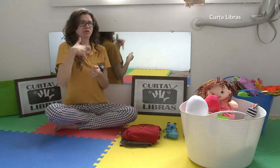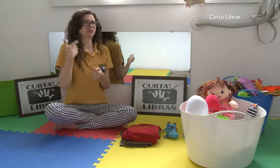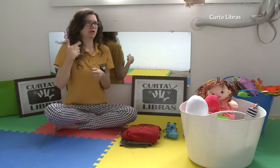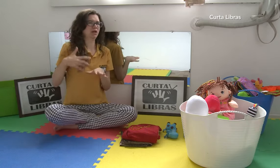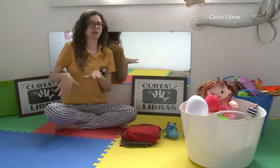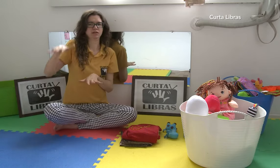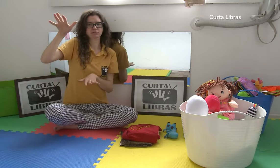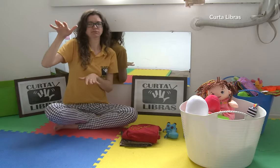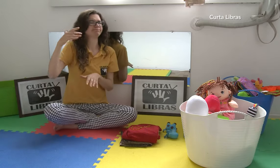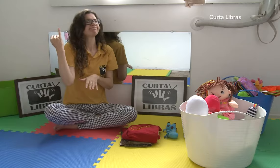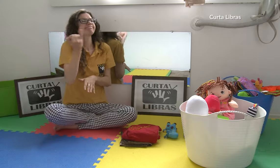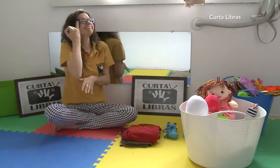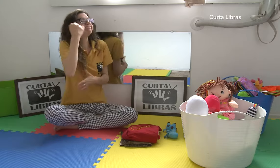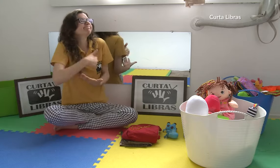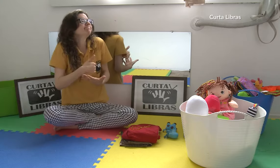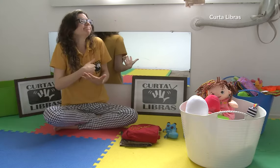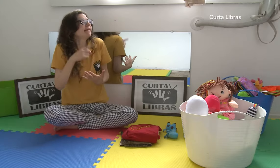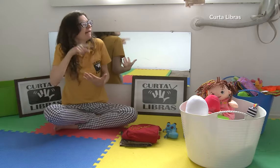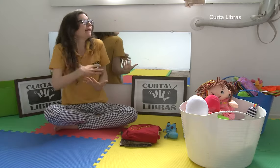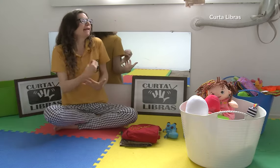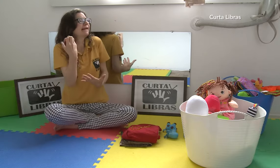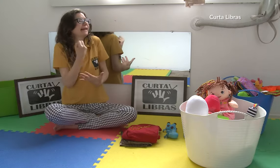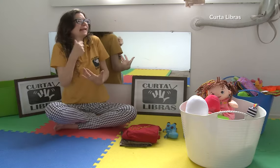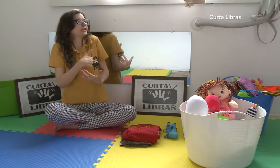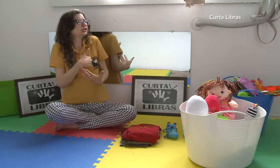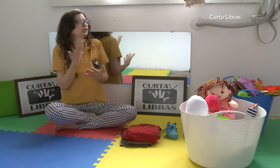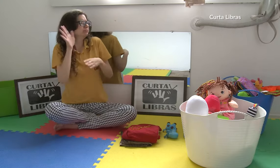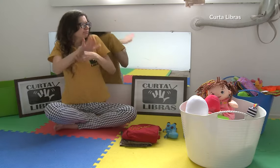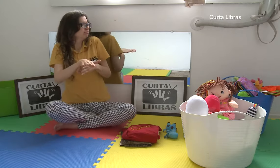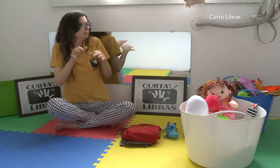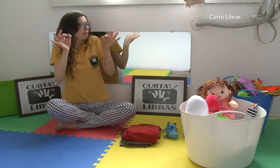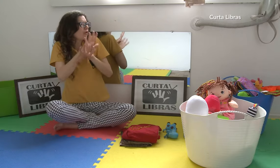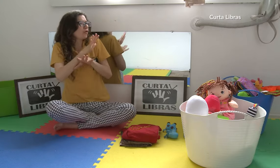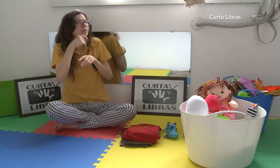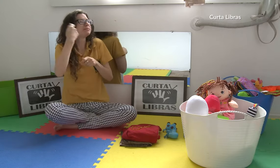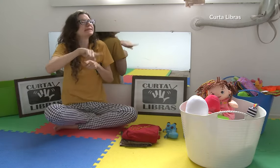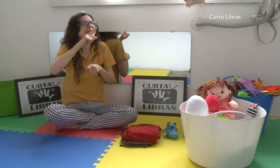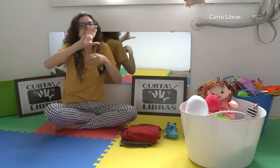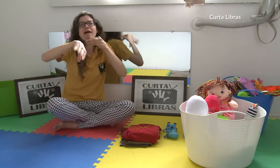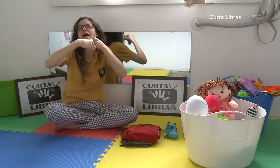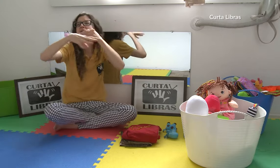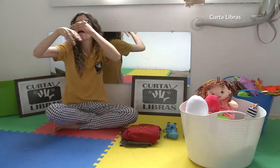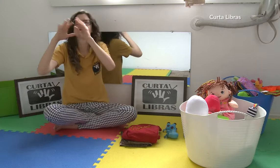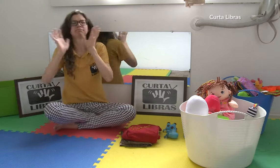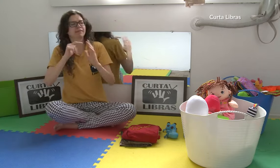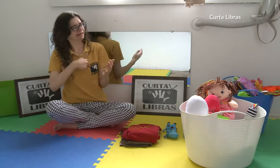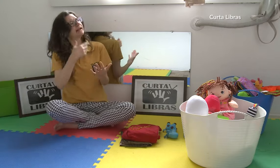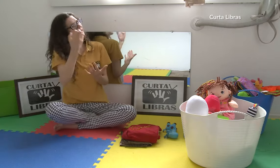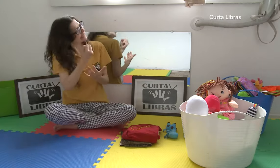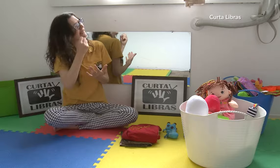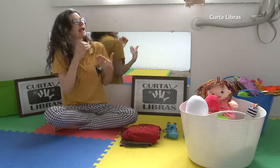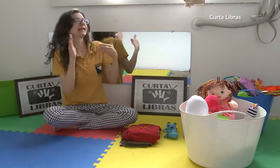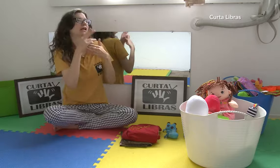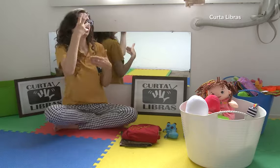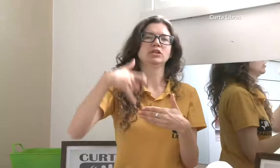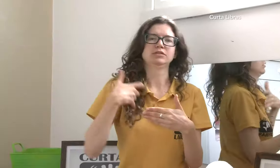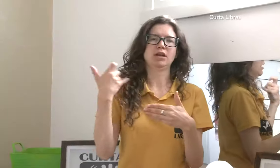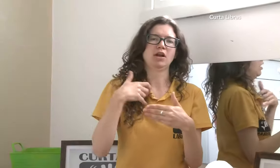sobrevivência do bebê. Ele não irá precisar de outras complementações, apenas do leite materno, como eu já havia citado. Esta